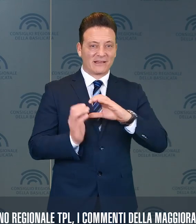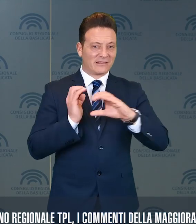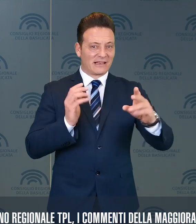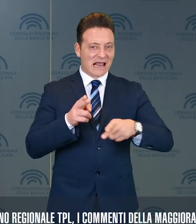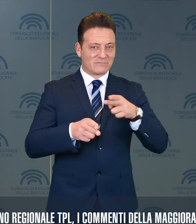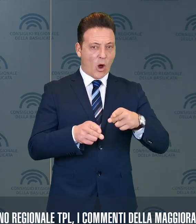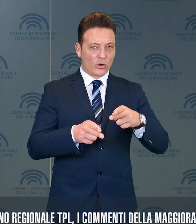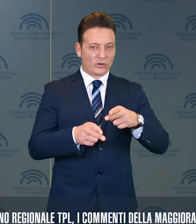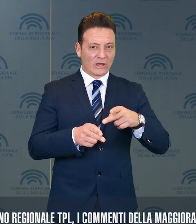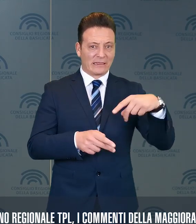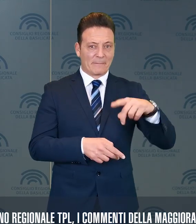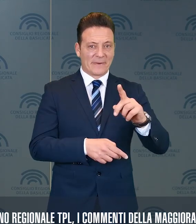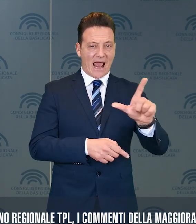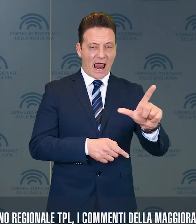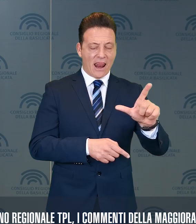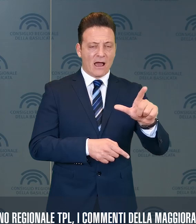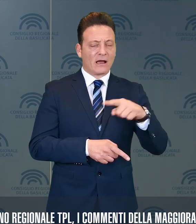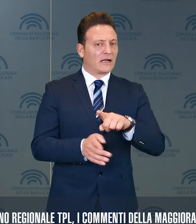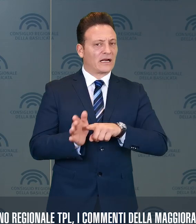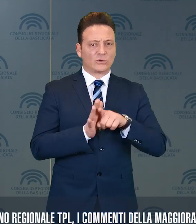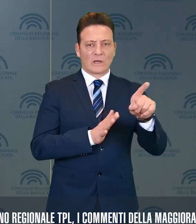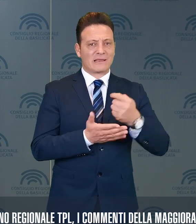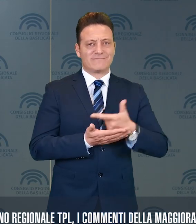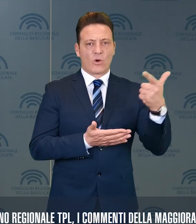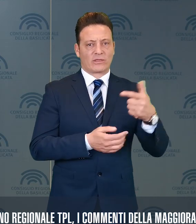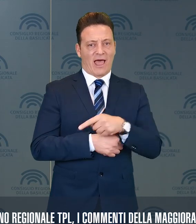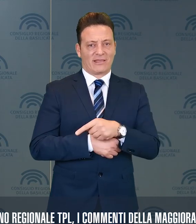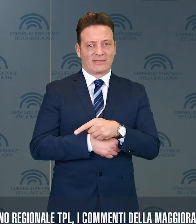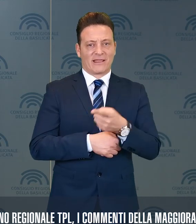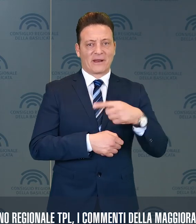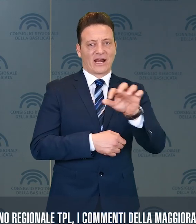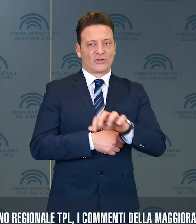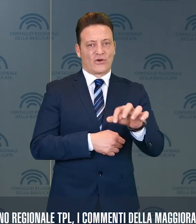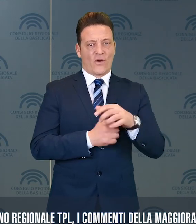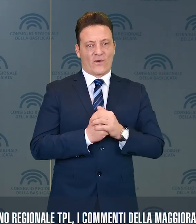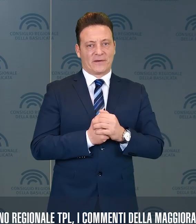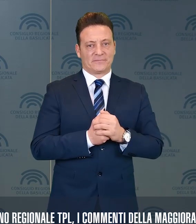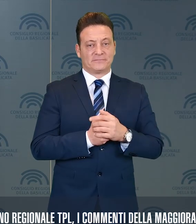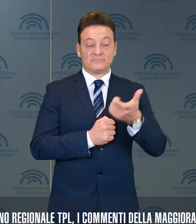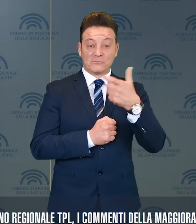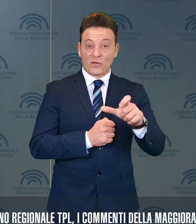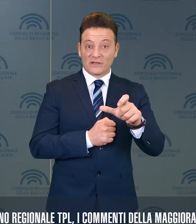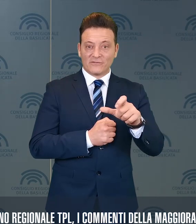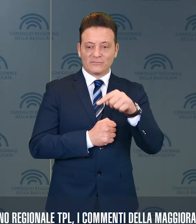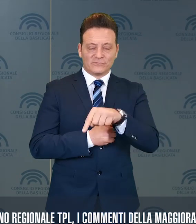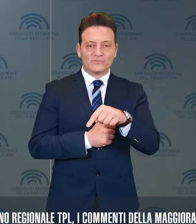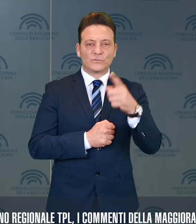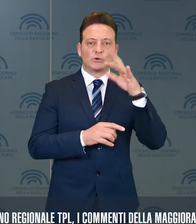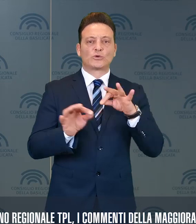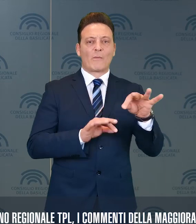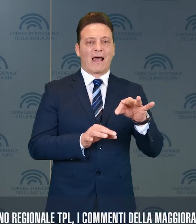regionale del TPL è un risultato importantissimo per la Regione, perché è uno strumento